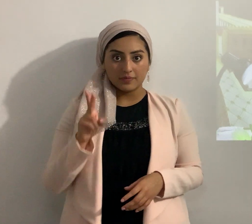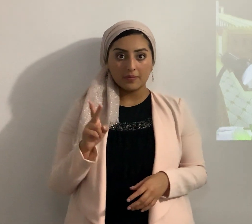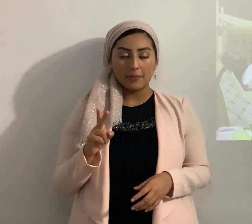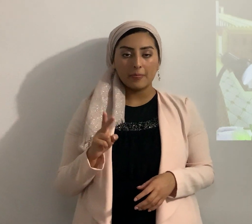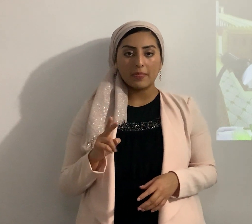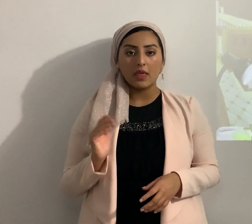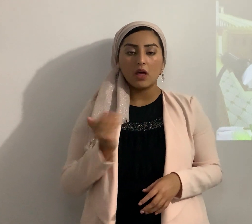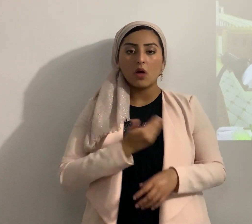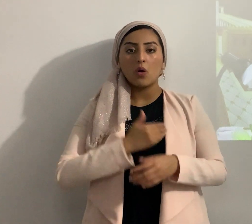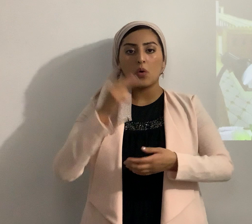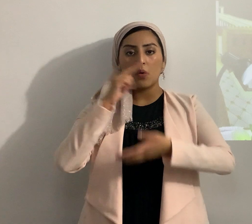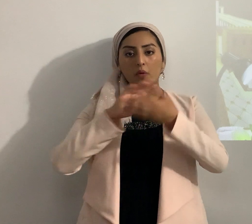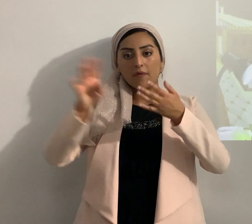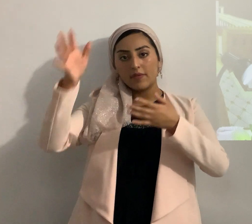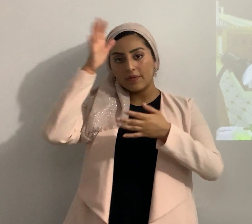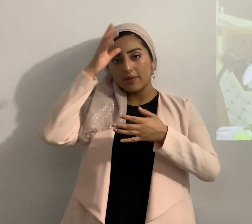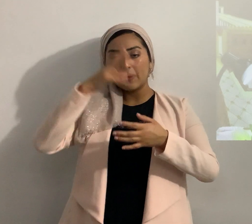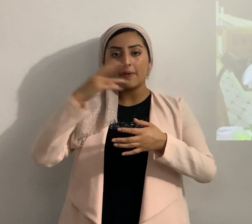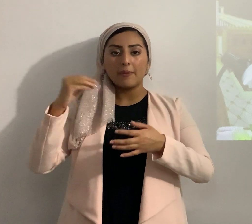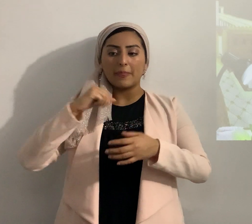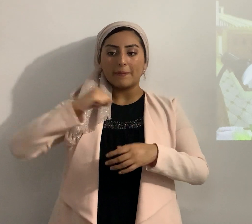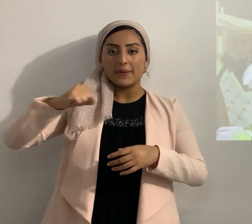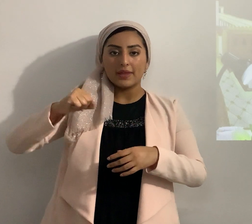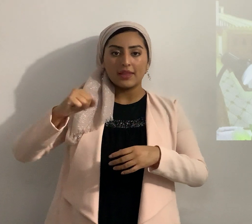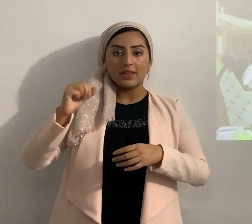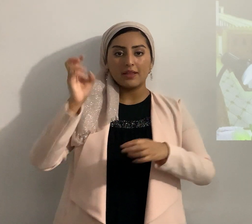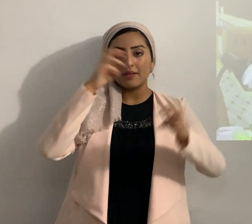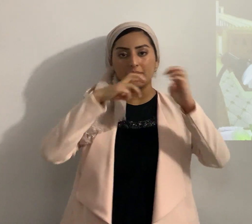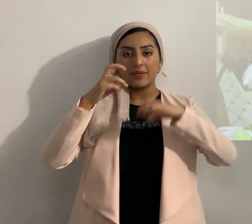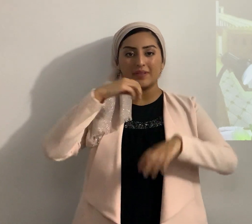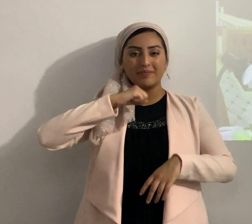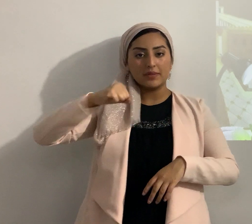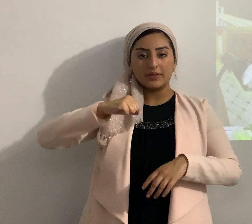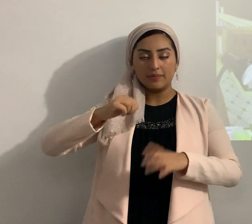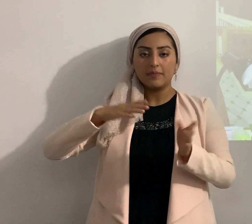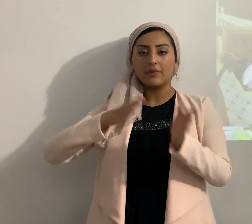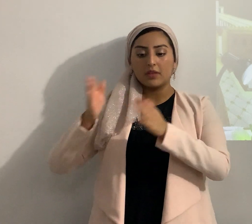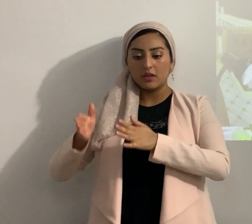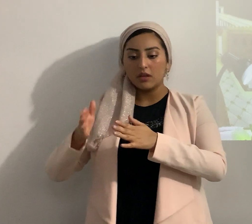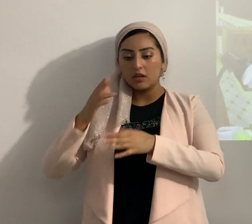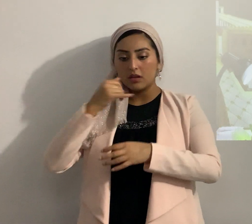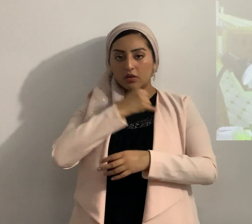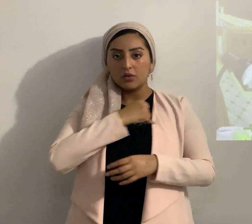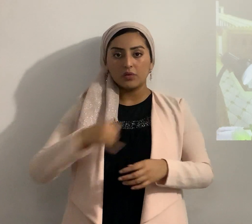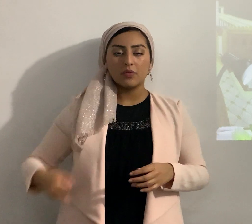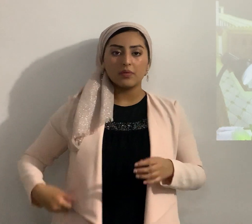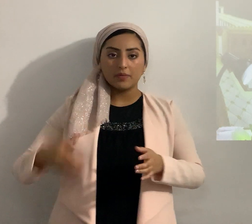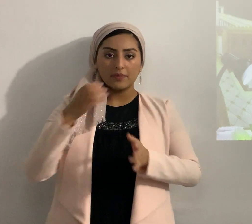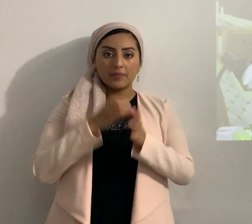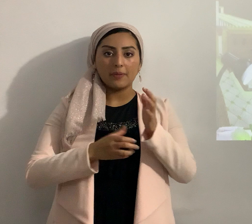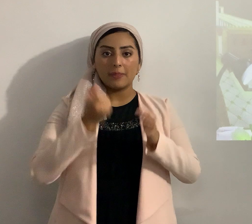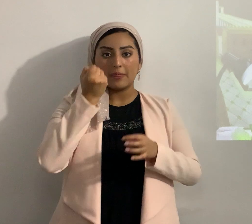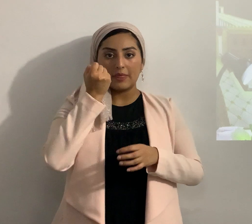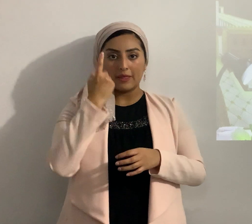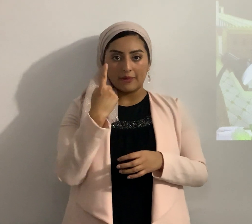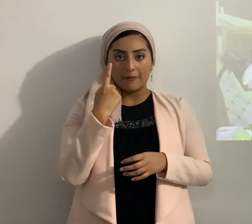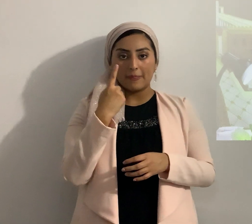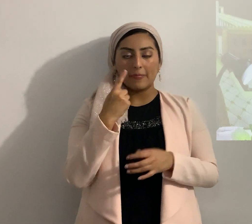un padre nuestro y se resiste la tentación bueno entonces vamos a ver Josué 11 amados ajín de acuerdo